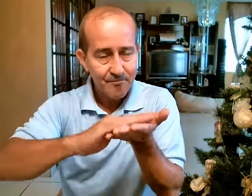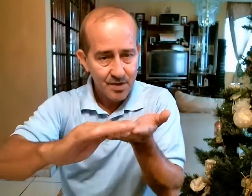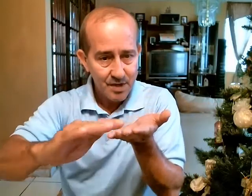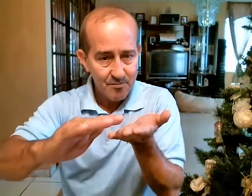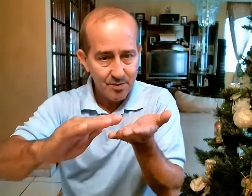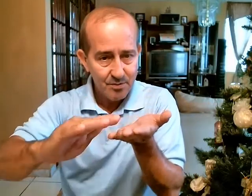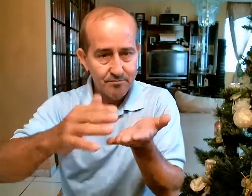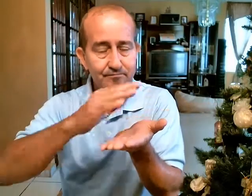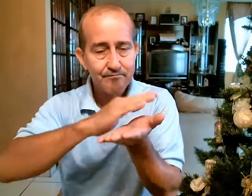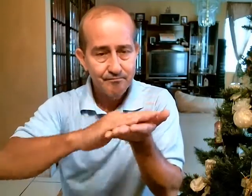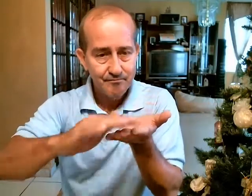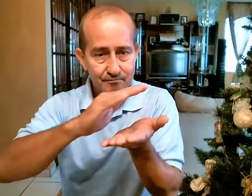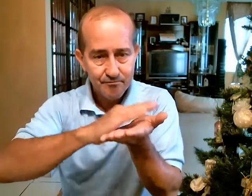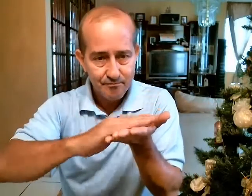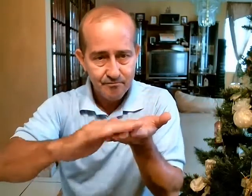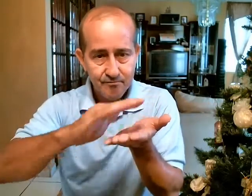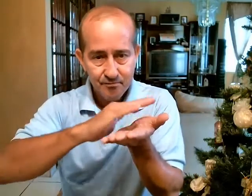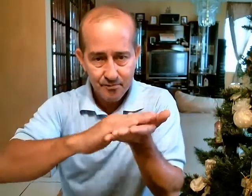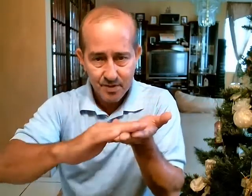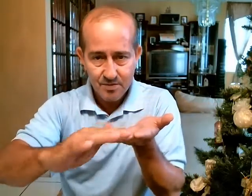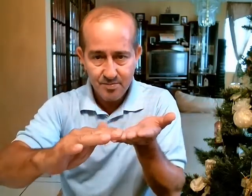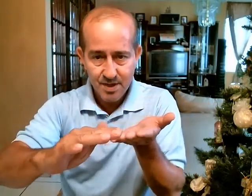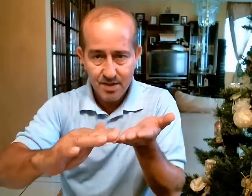Limpio Limpiar